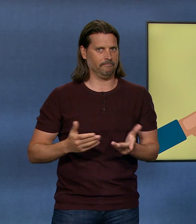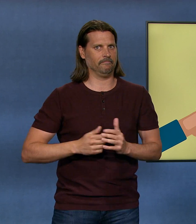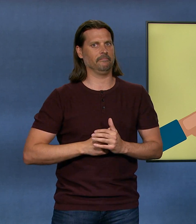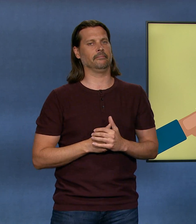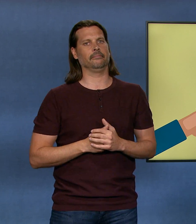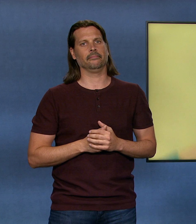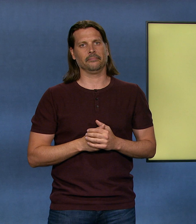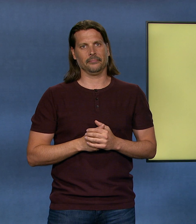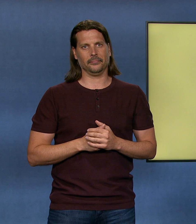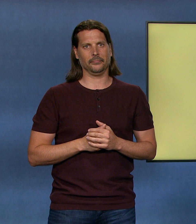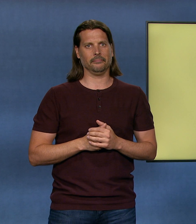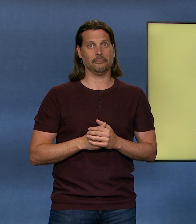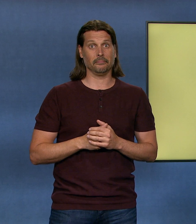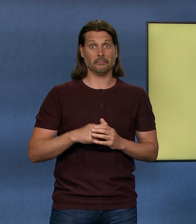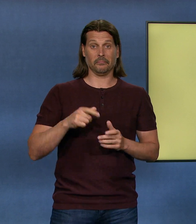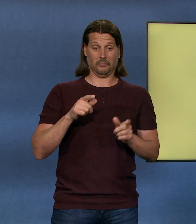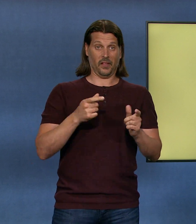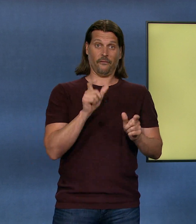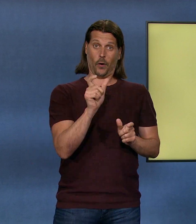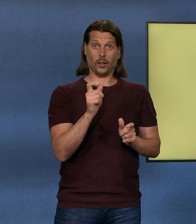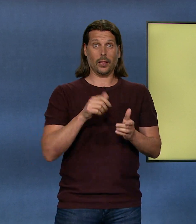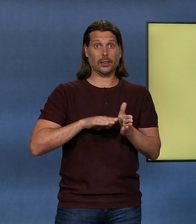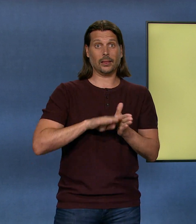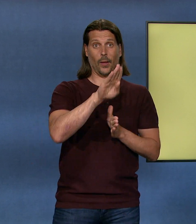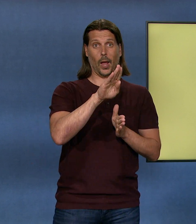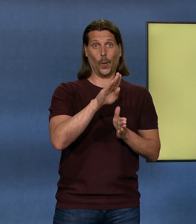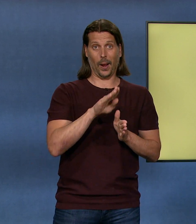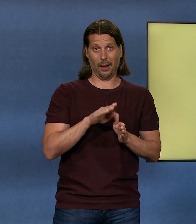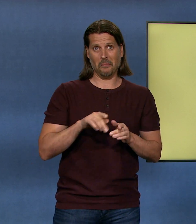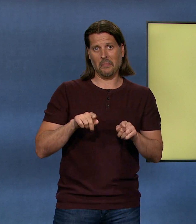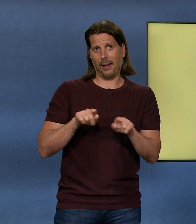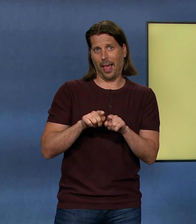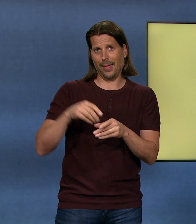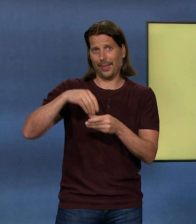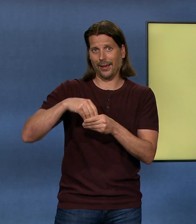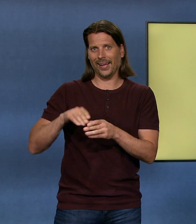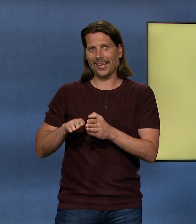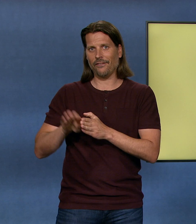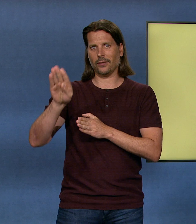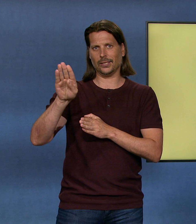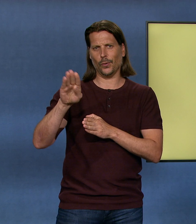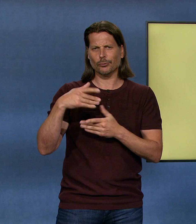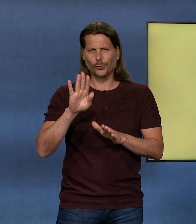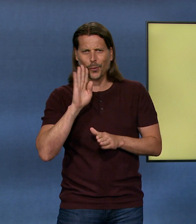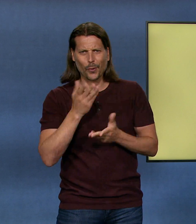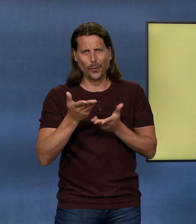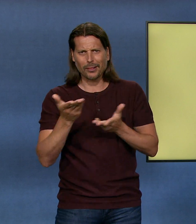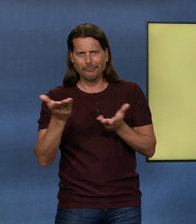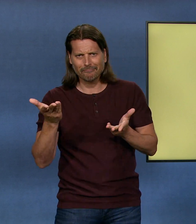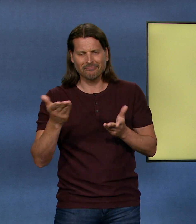sind. Teuerung, das ist ein Wort, das du vielleicht deshalb auch schon gehört hast. Teuerung ist einfach ein